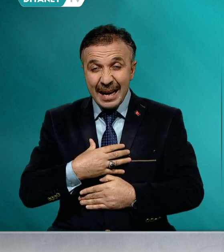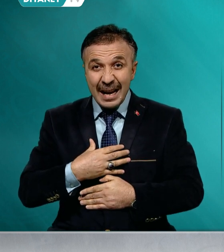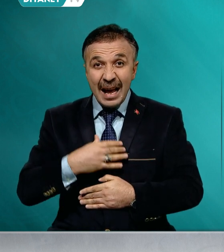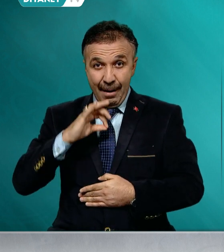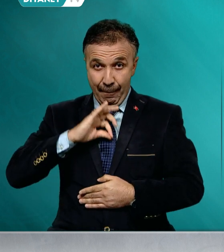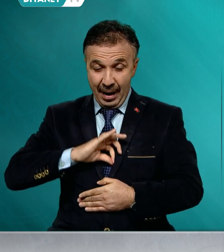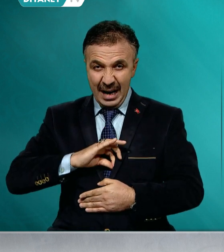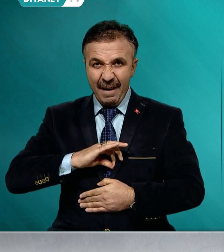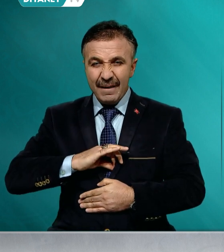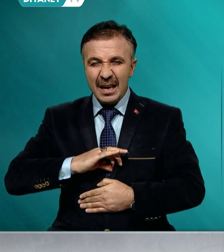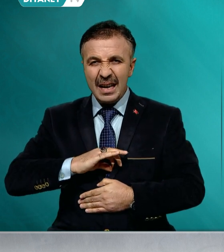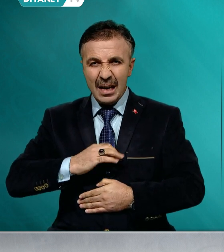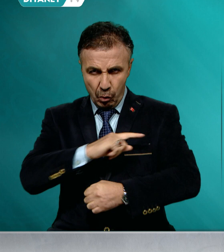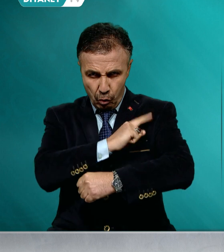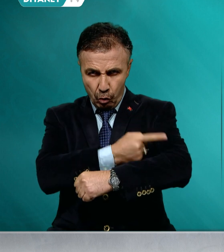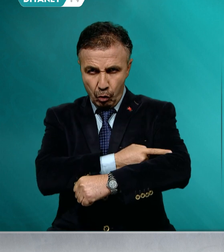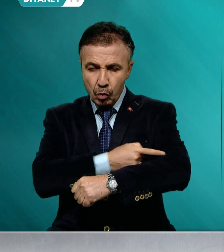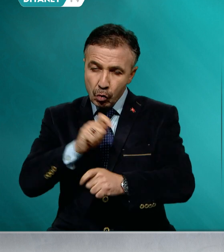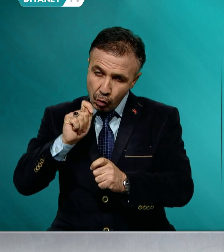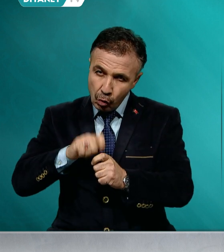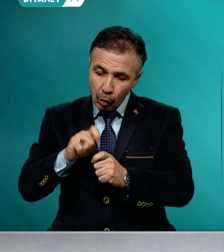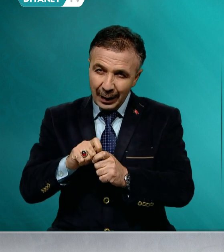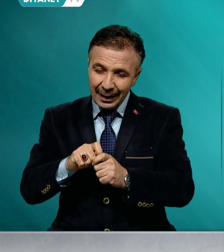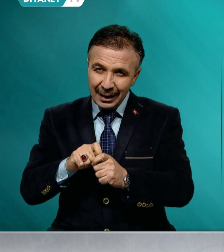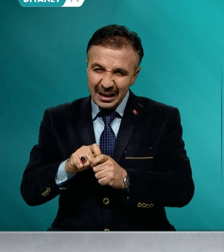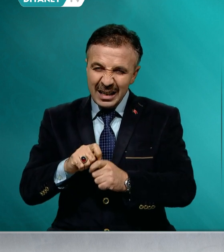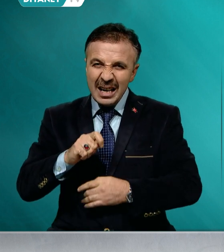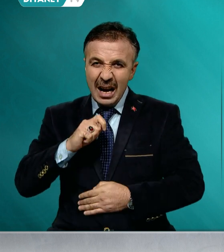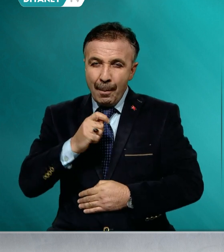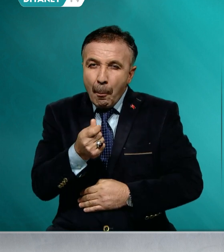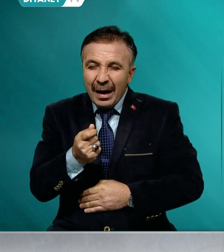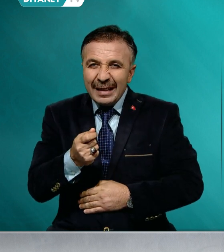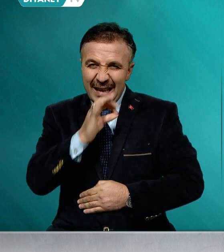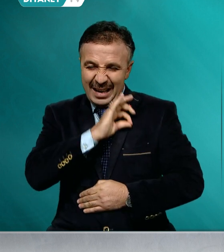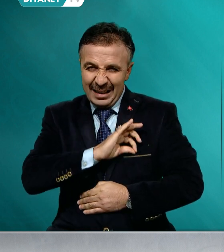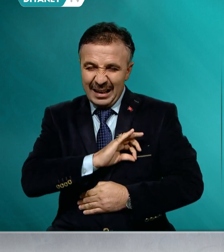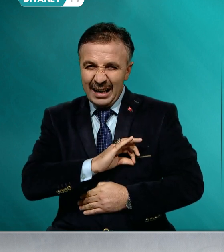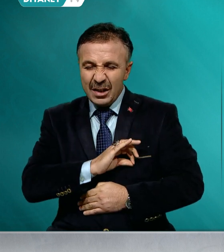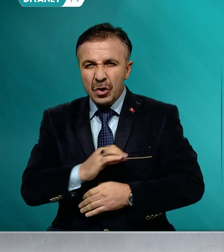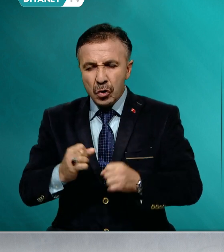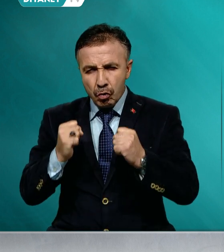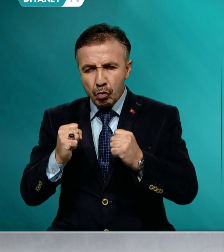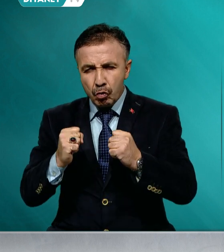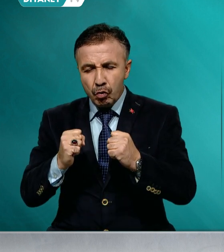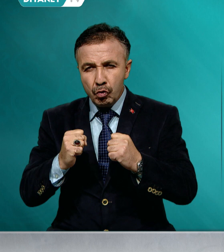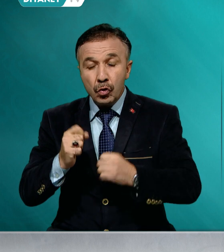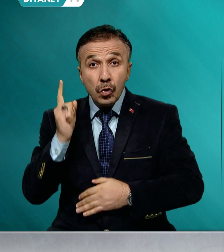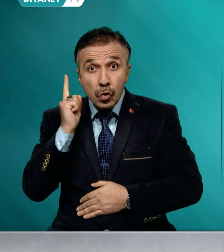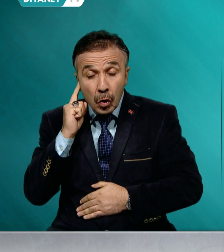otoritesini kullanarak maddi kazanç, güç, şöhret ve makam elde